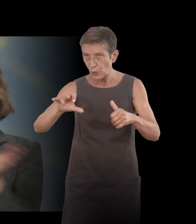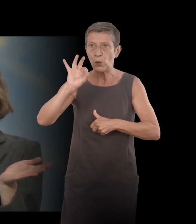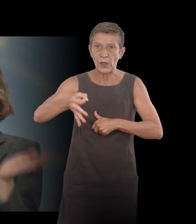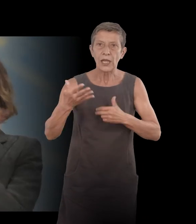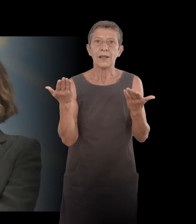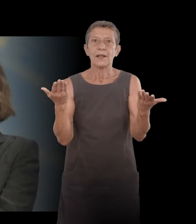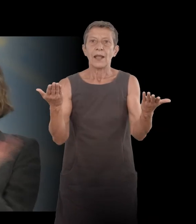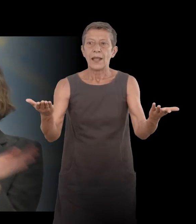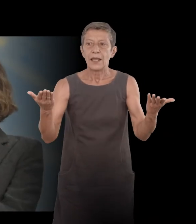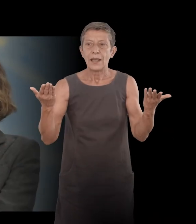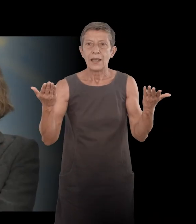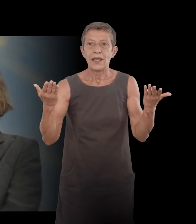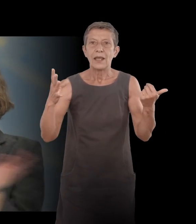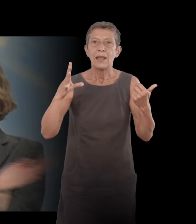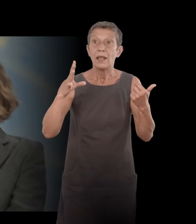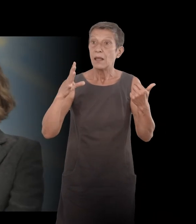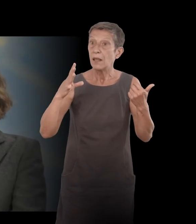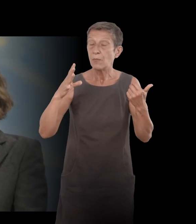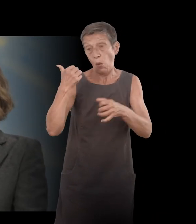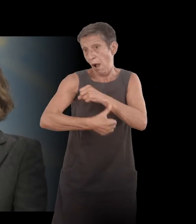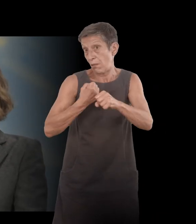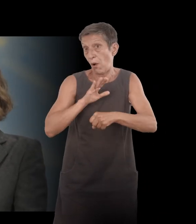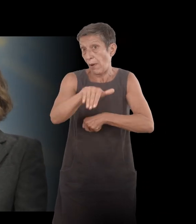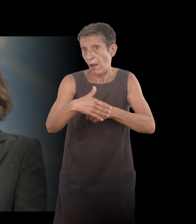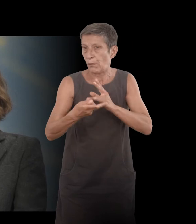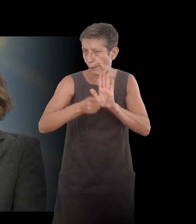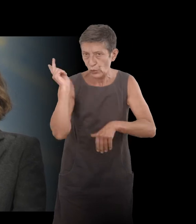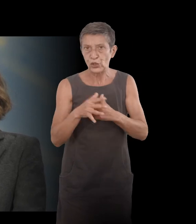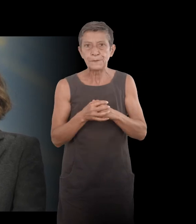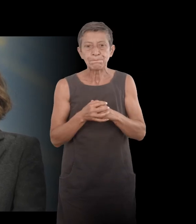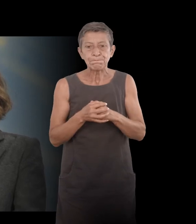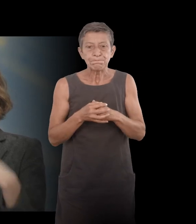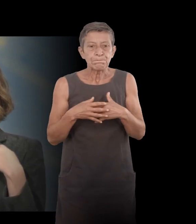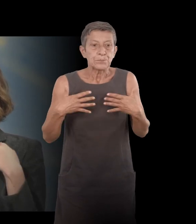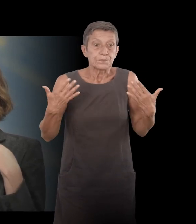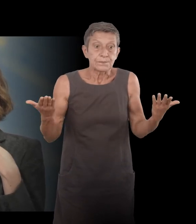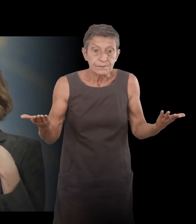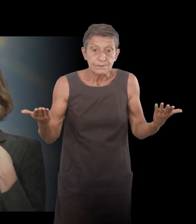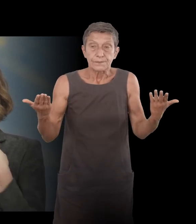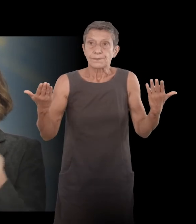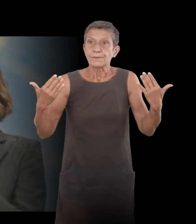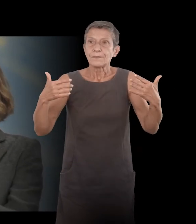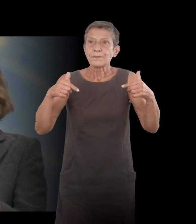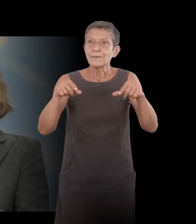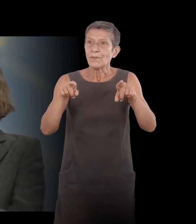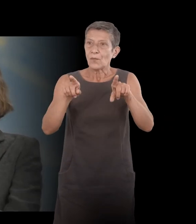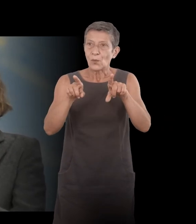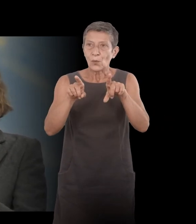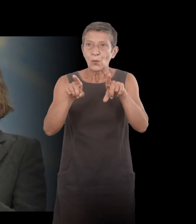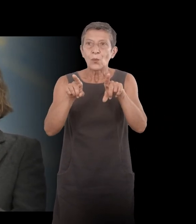donc déjà, il y a un an qui s'est écoulé, plus d'un an, et aussi,'est que je me suis défait de ces éléments de